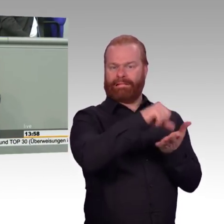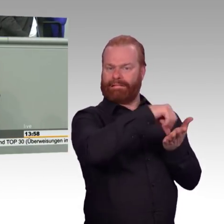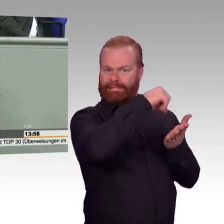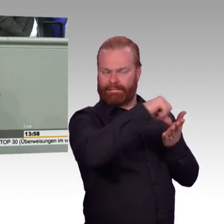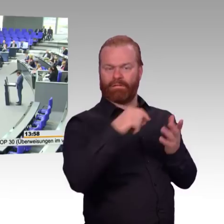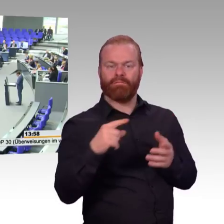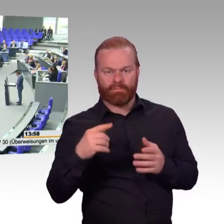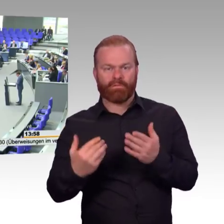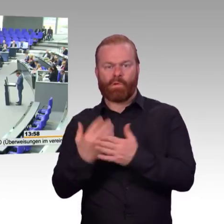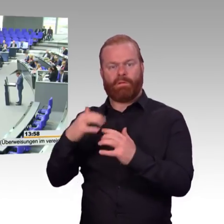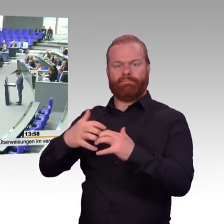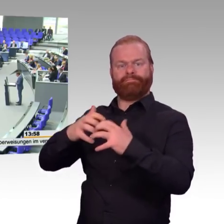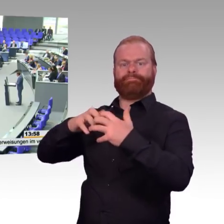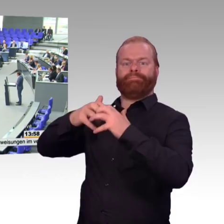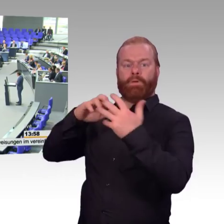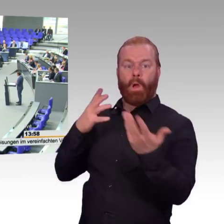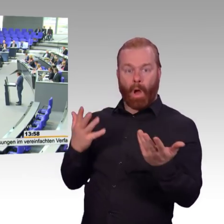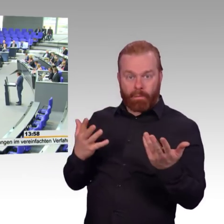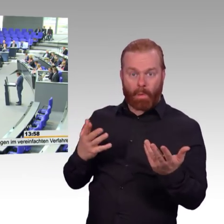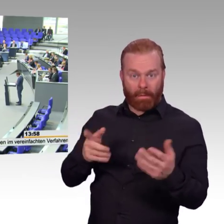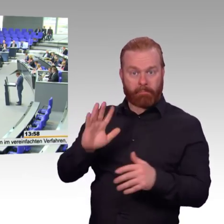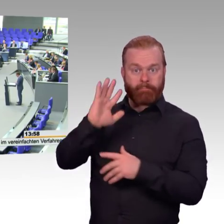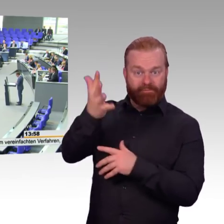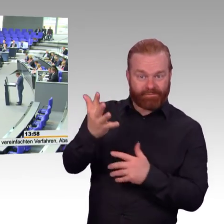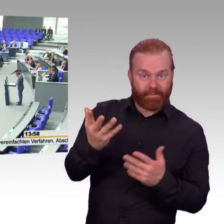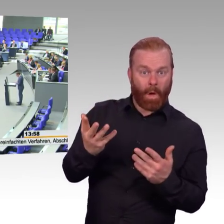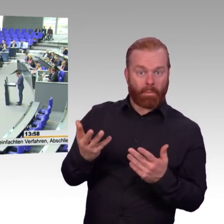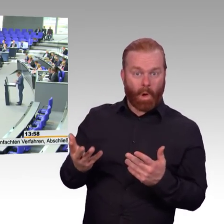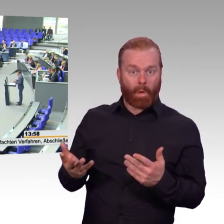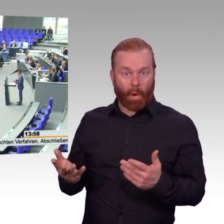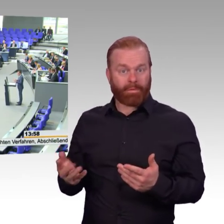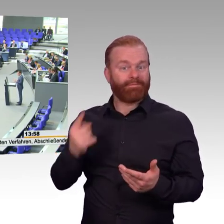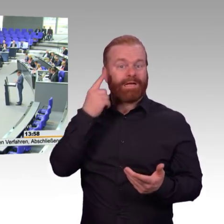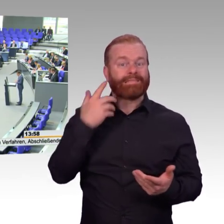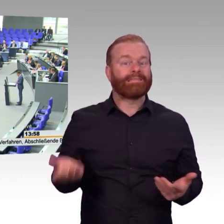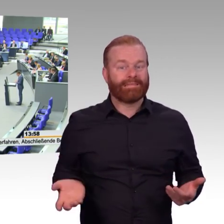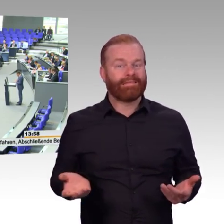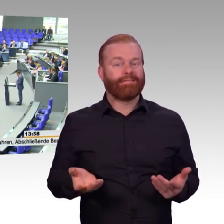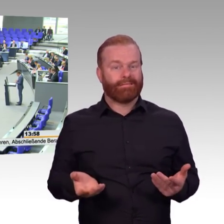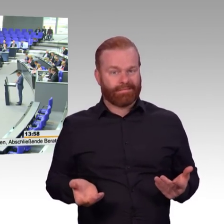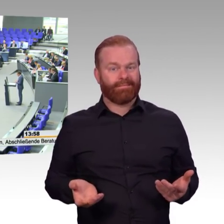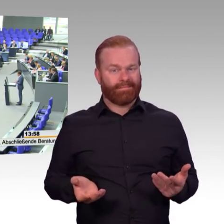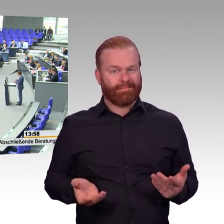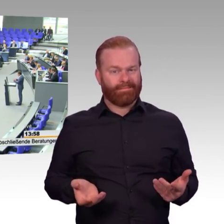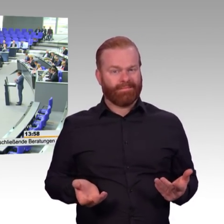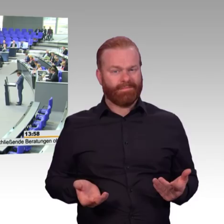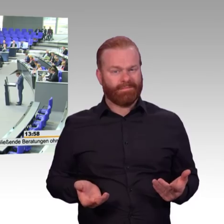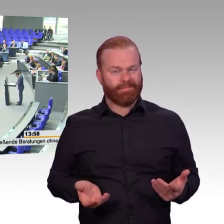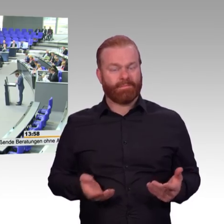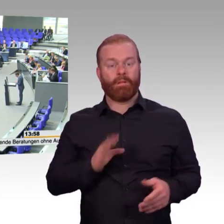Ich würde das aber eher Antinationale Industriestrategie nennen. Und jetzt verstehe ich auch, weshalb die CDU mit den Grünen koalieren will.